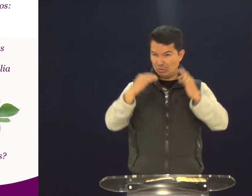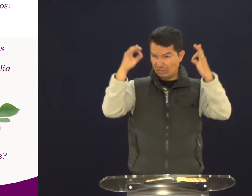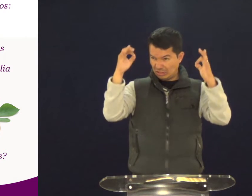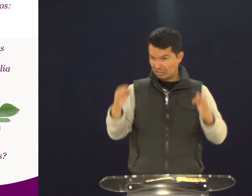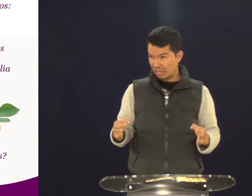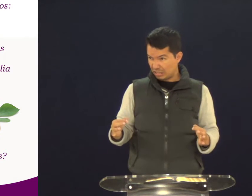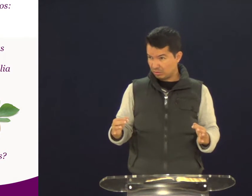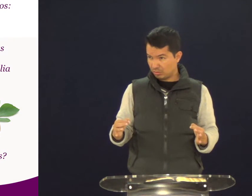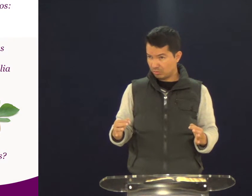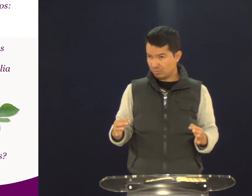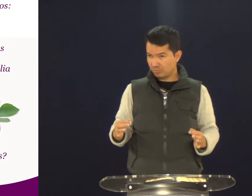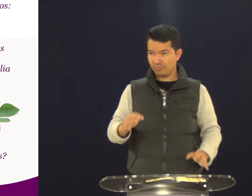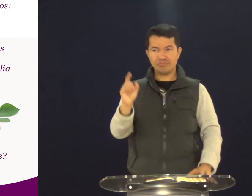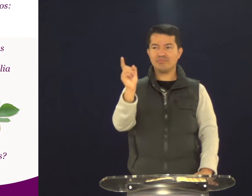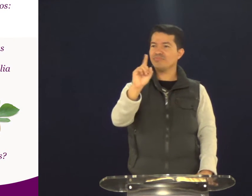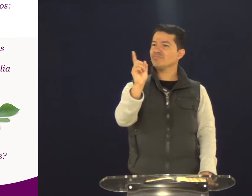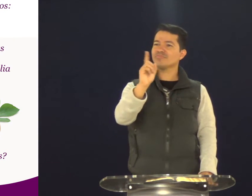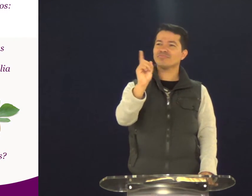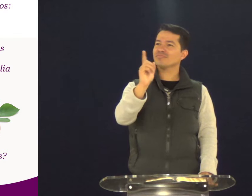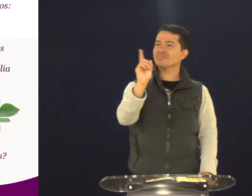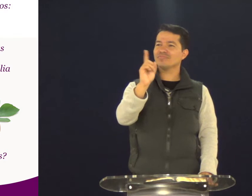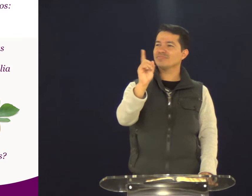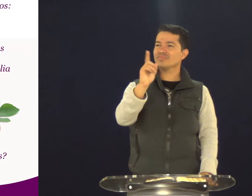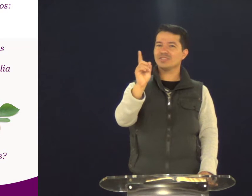certo em tudo perfeito? Não sou.